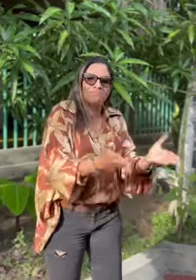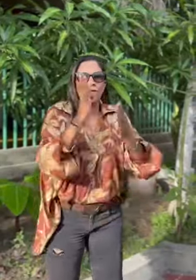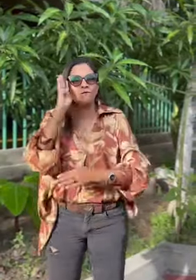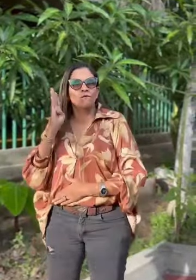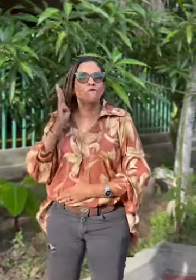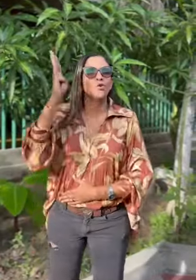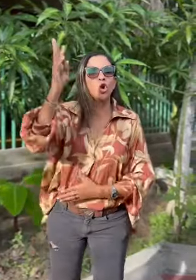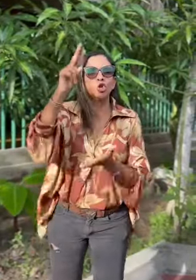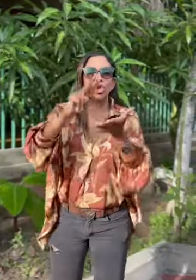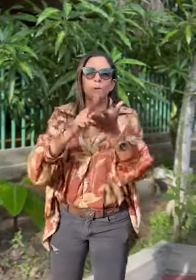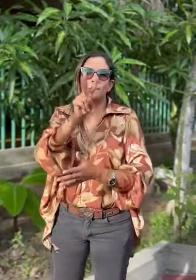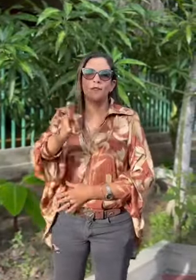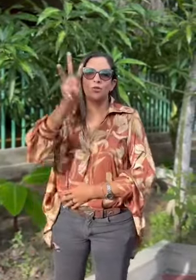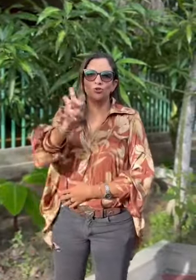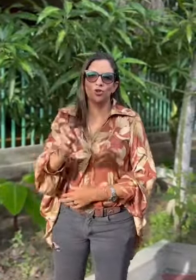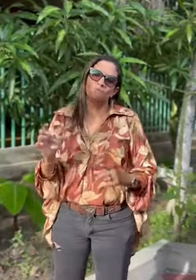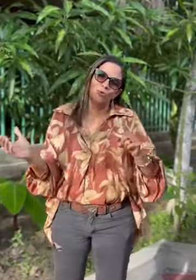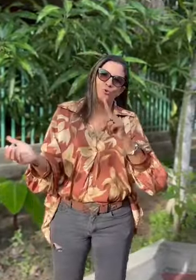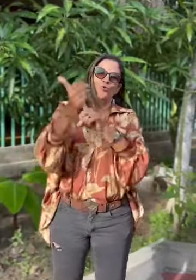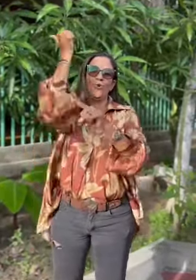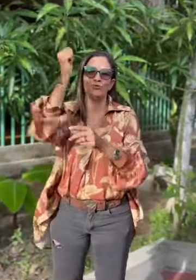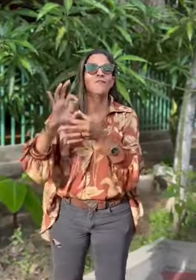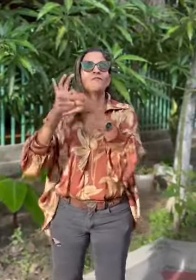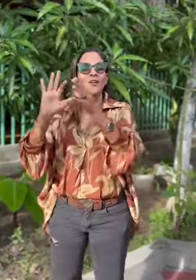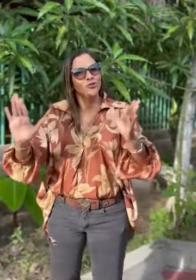alcanzar las metas. Y que se logre el mejoramiento de Fenascol. Gracias.